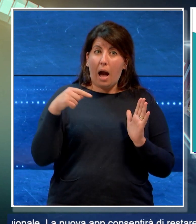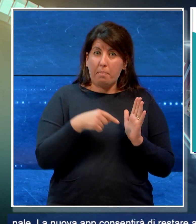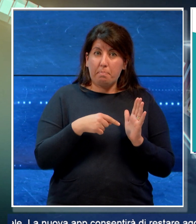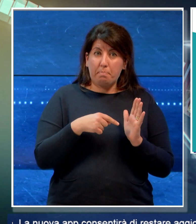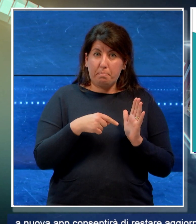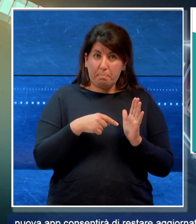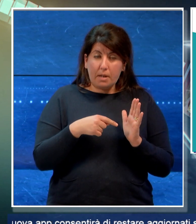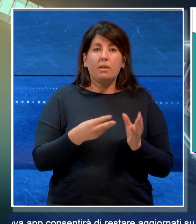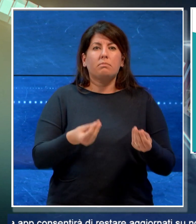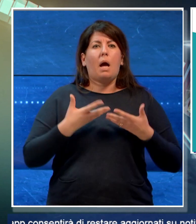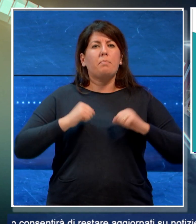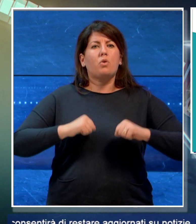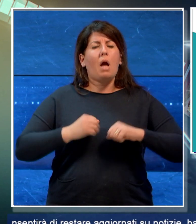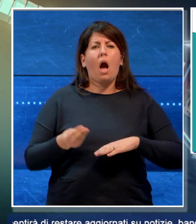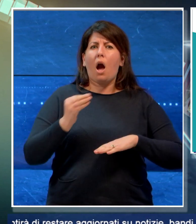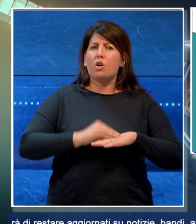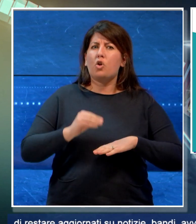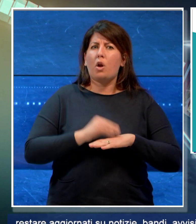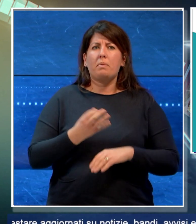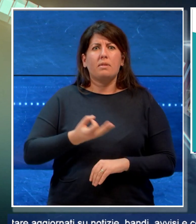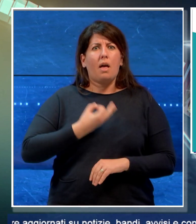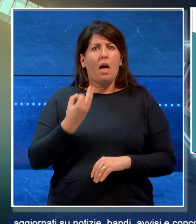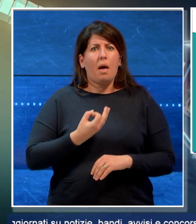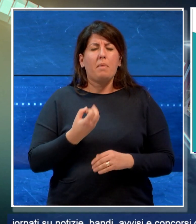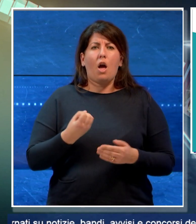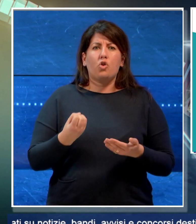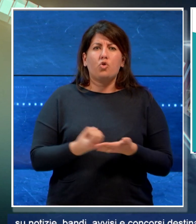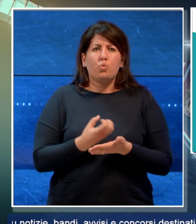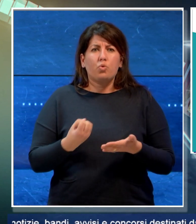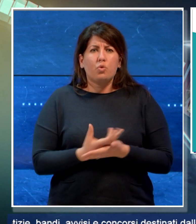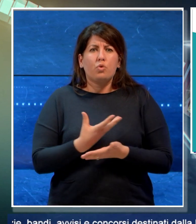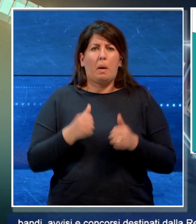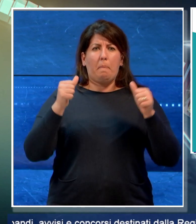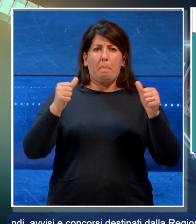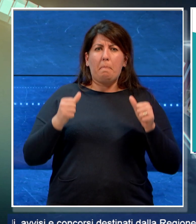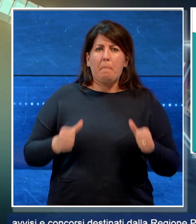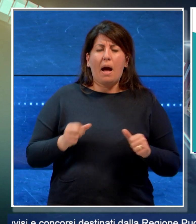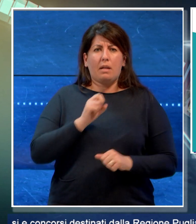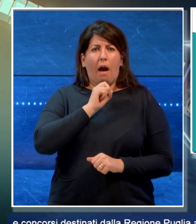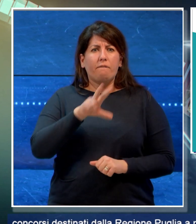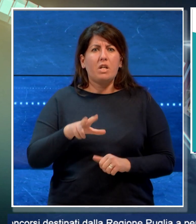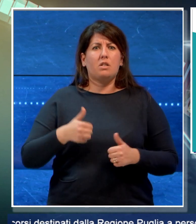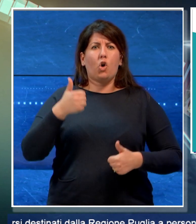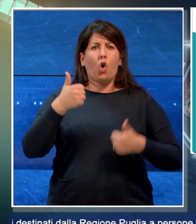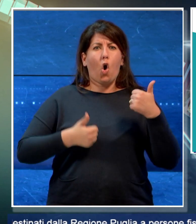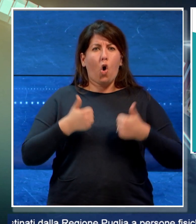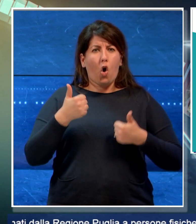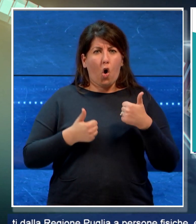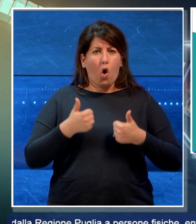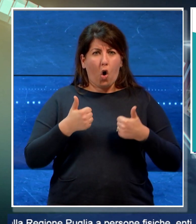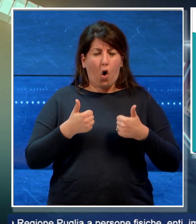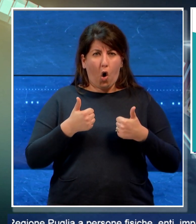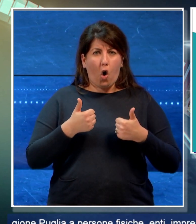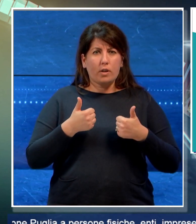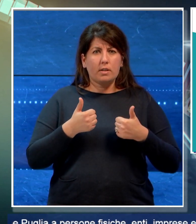restare aggiornati su notizie, bandi, avvisi e concorsi destinati dalla